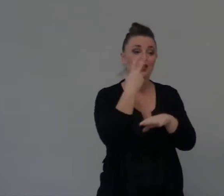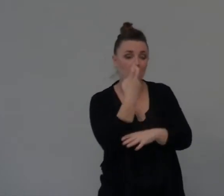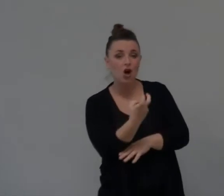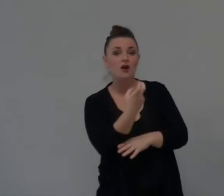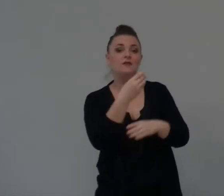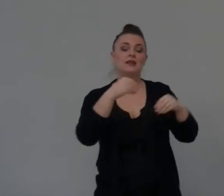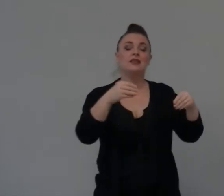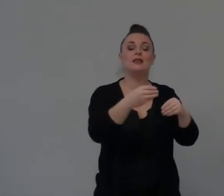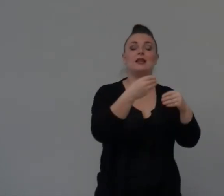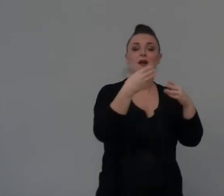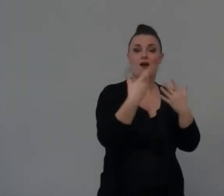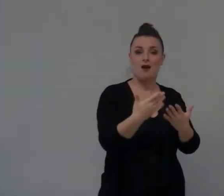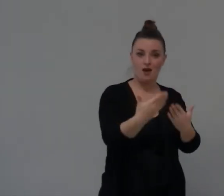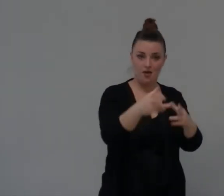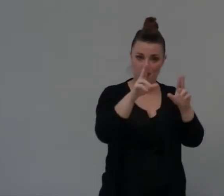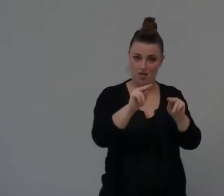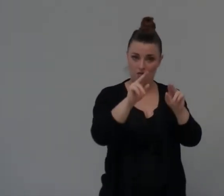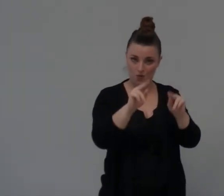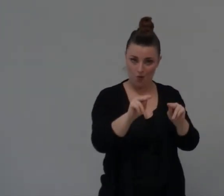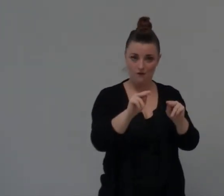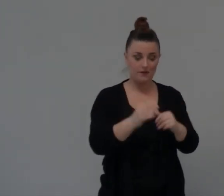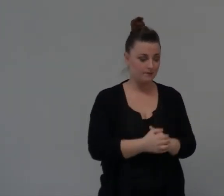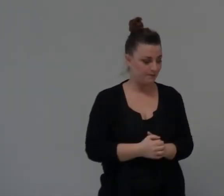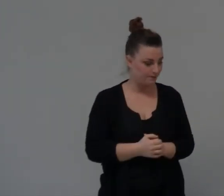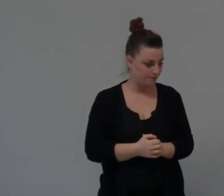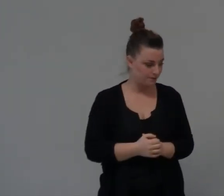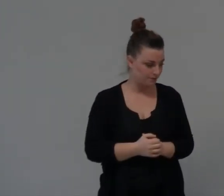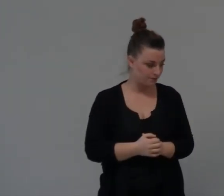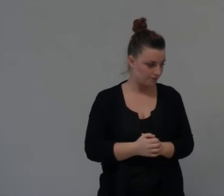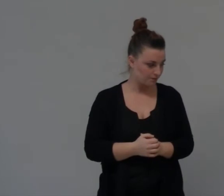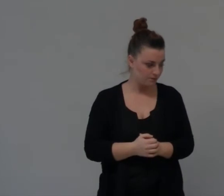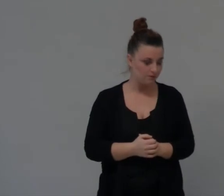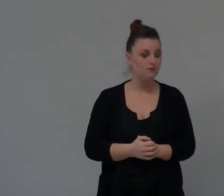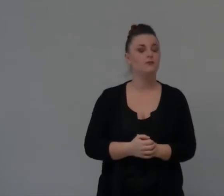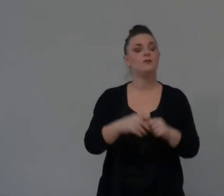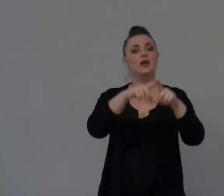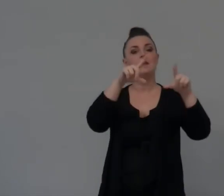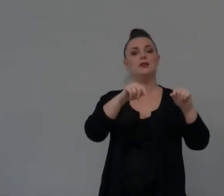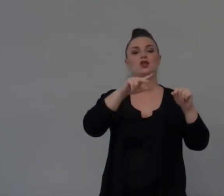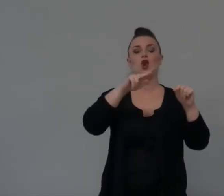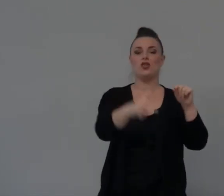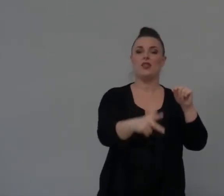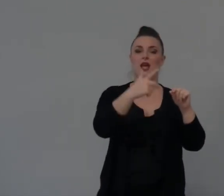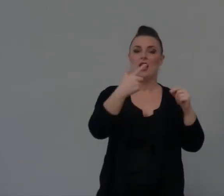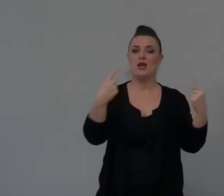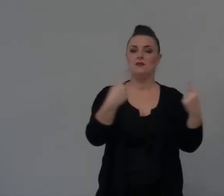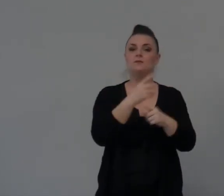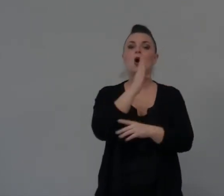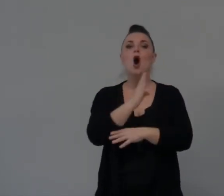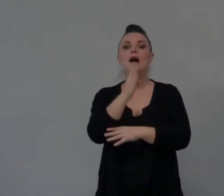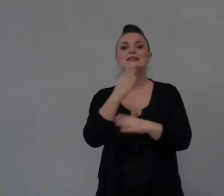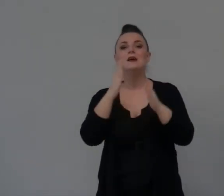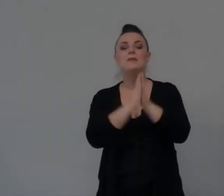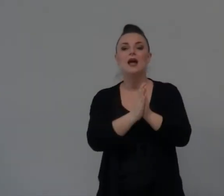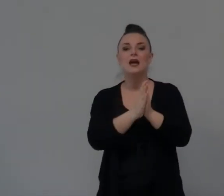Di Di Di Di Da Da Da Così Al capitolo 3 Boaz Alla Pregato